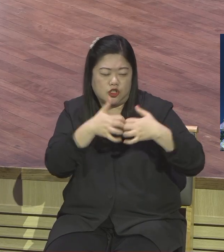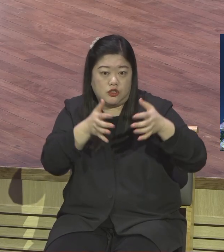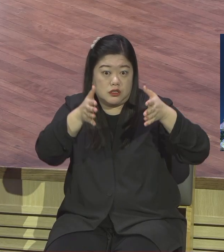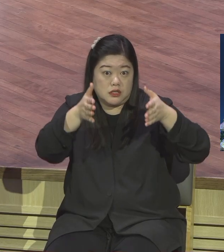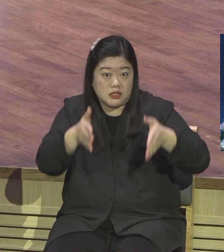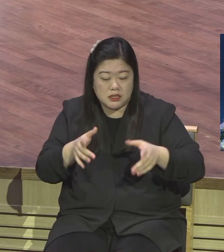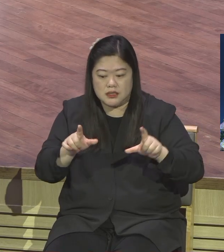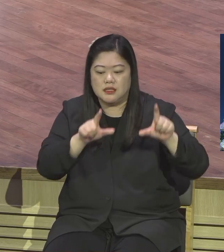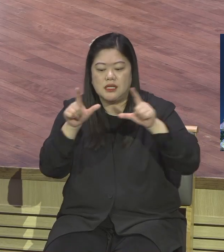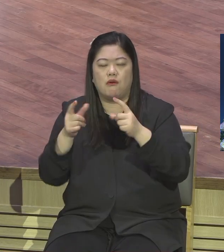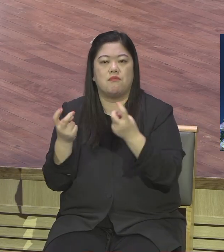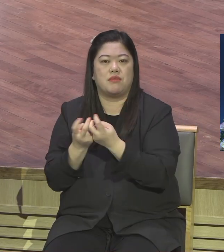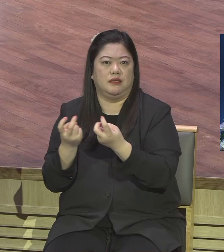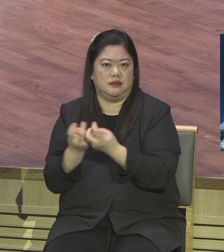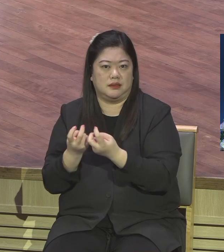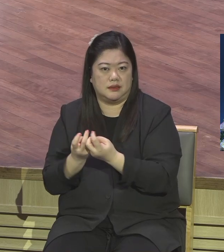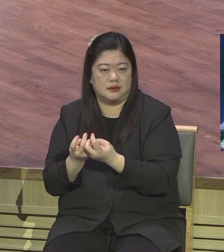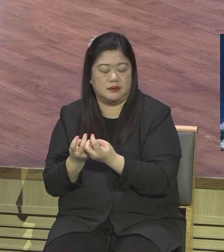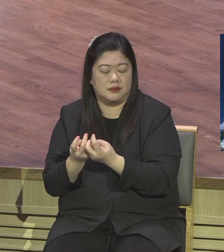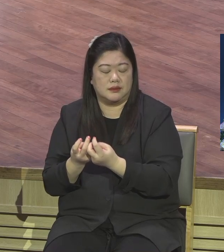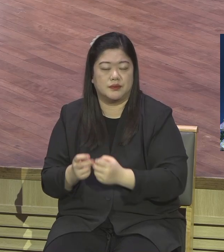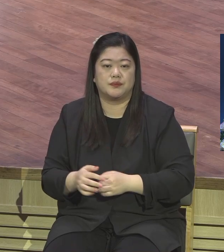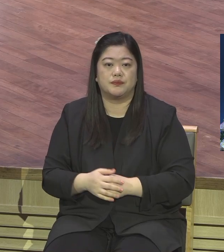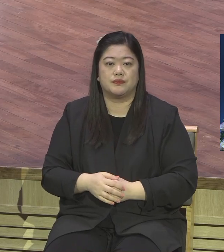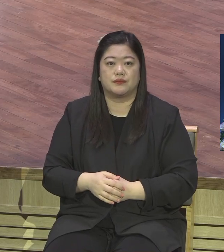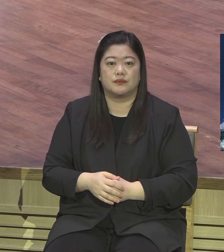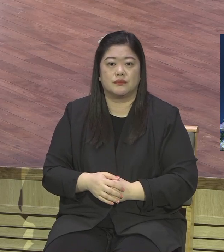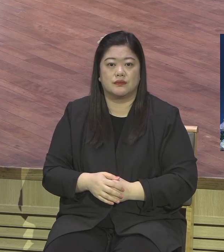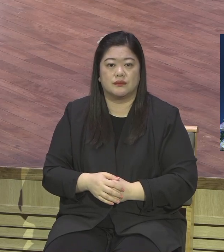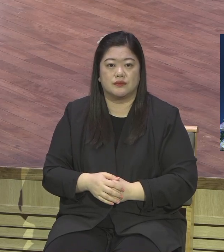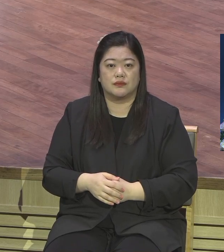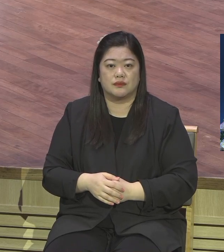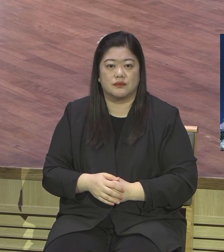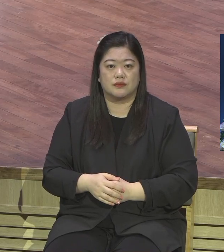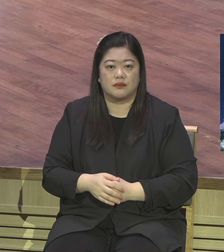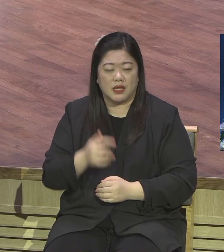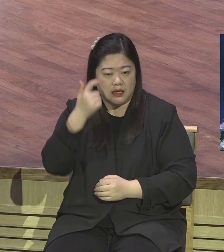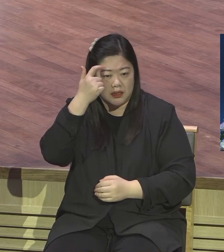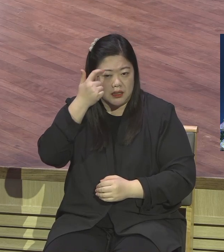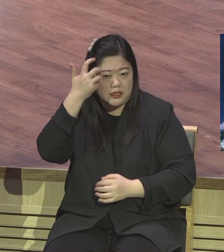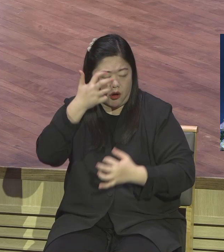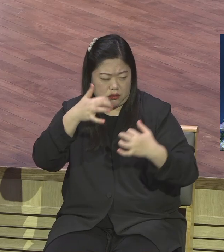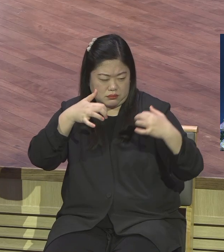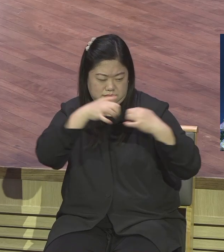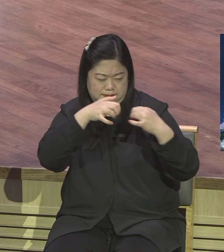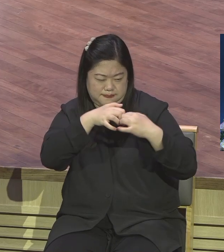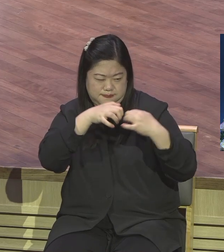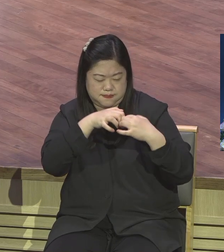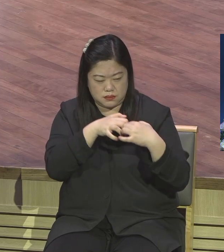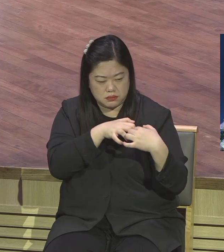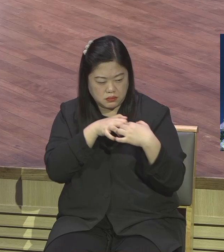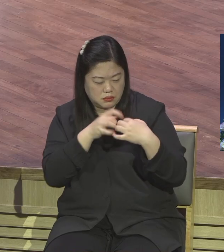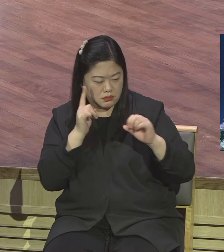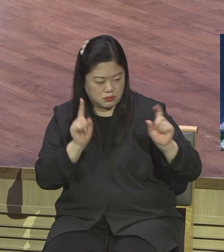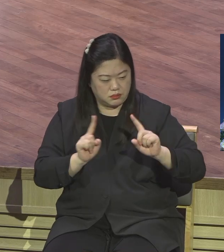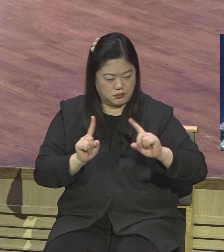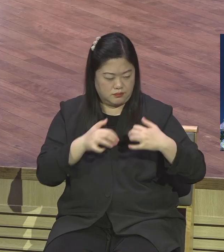이 삶을 이 사는 것이 흐비하지 않는 인생 흐비하지 않는 전시 생활 방식이란